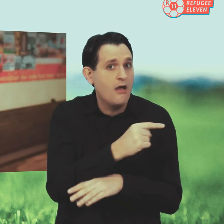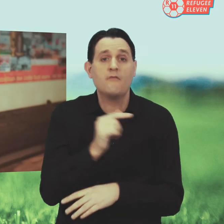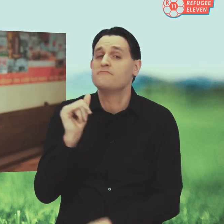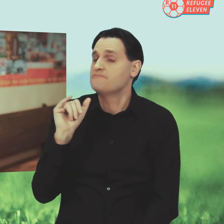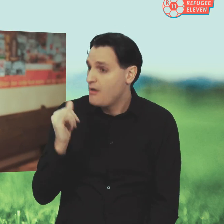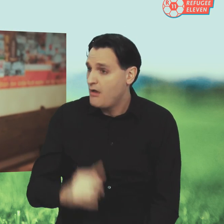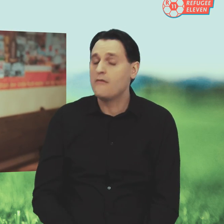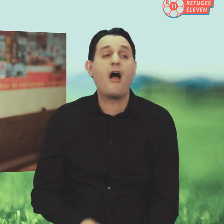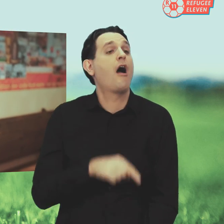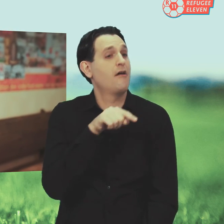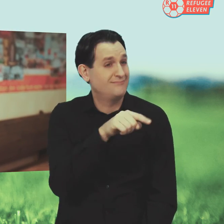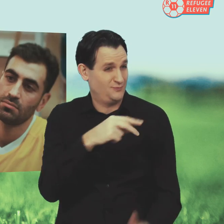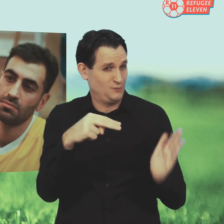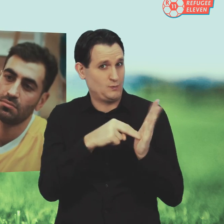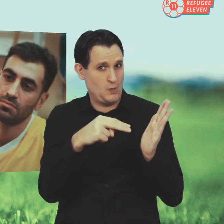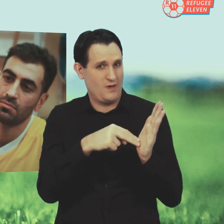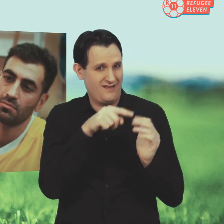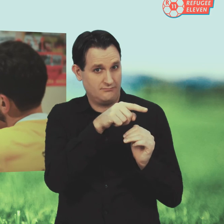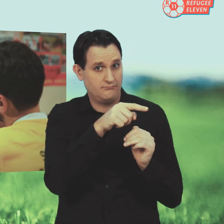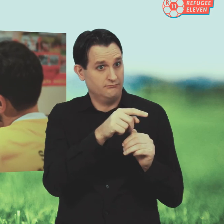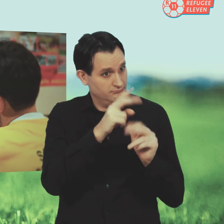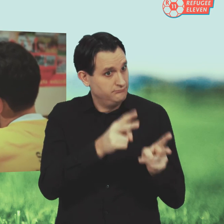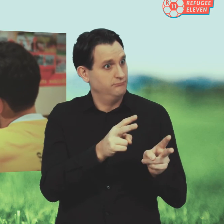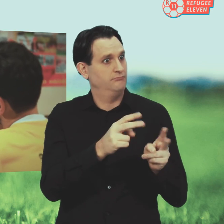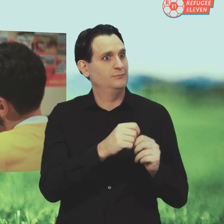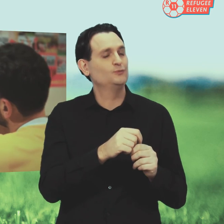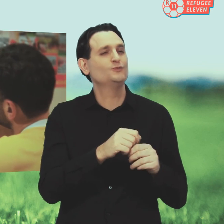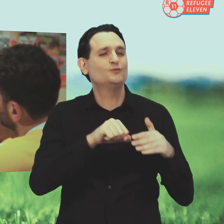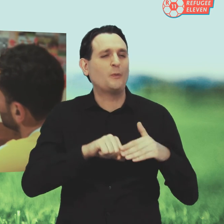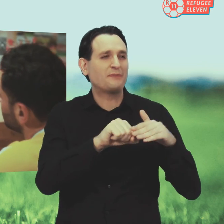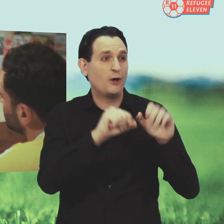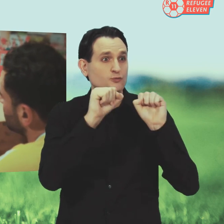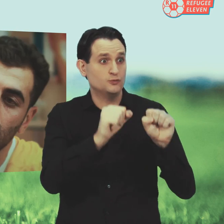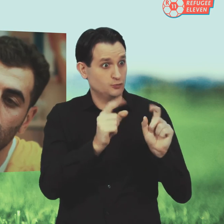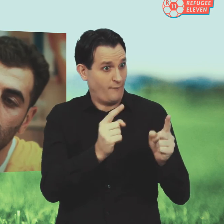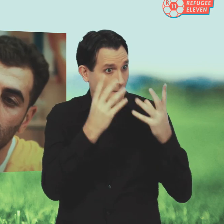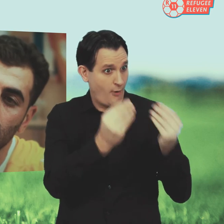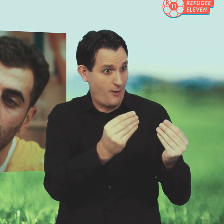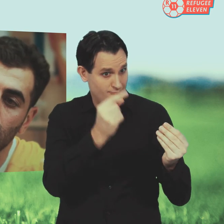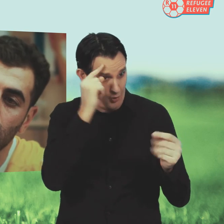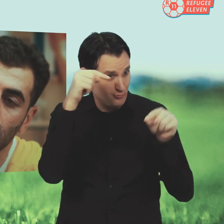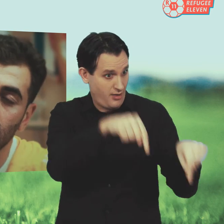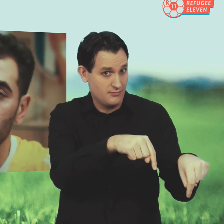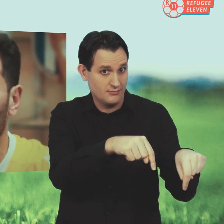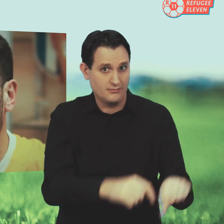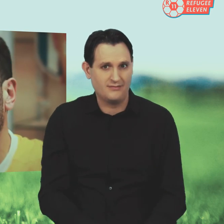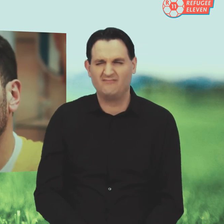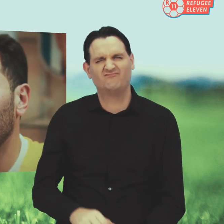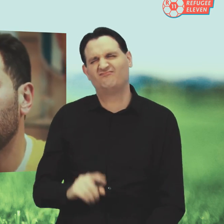über ein Jahr? Ja. Hast du als Syrer den subsidiären Schutz sofort bekommen hier in Deutschland? Ich habe